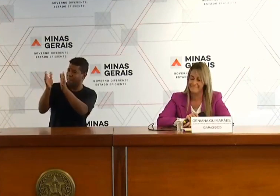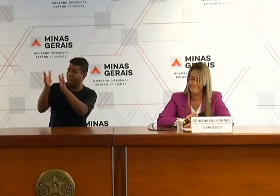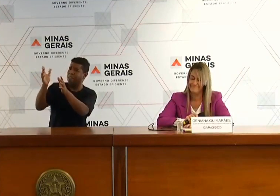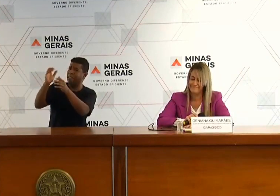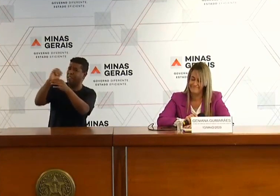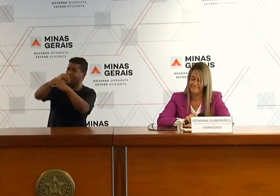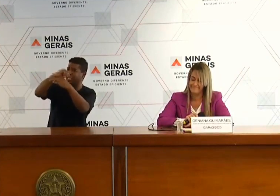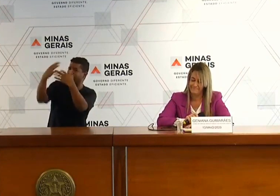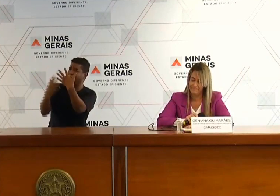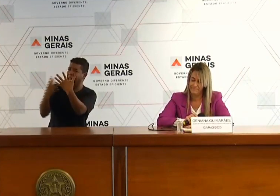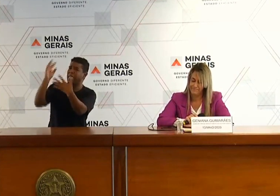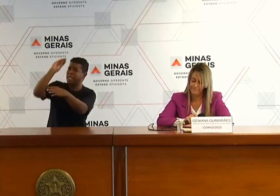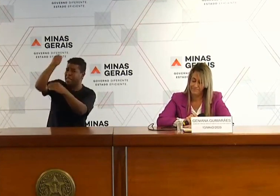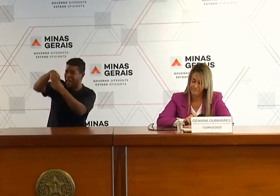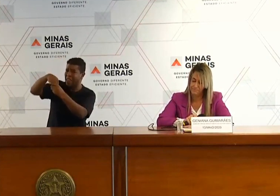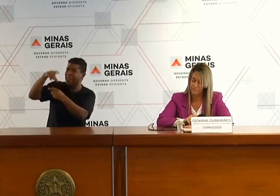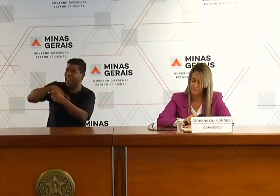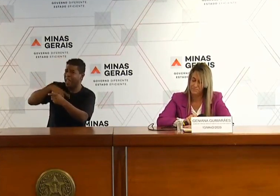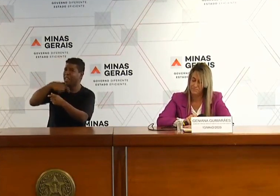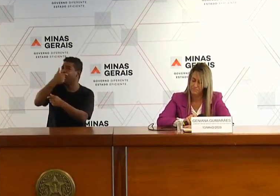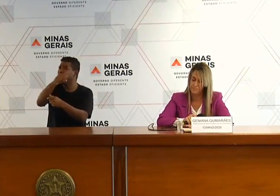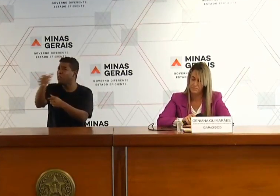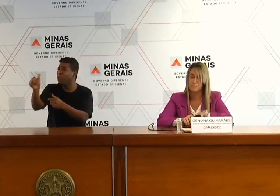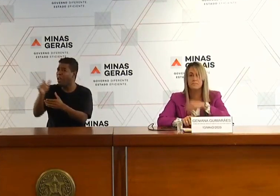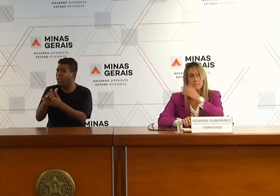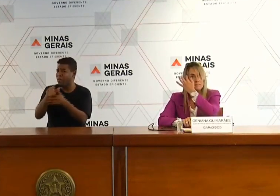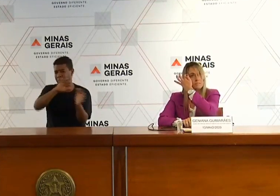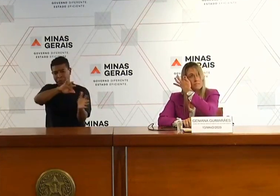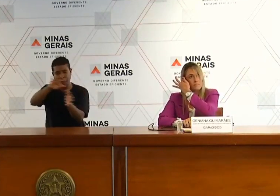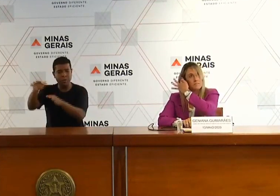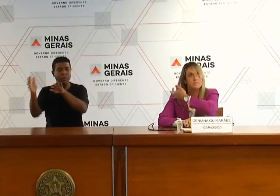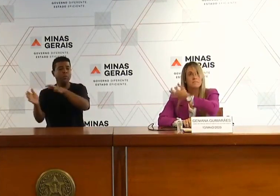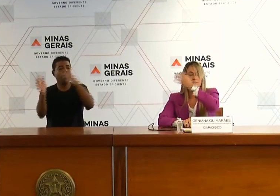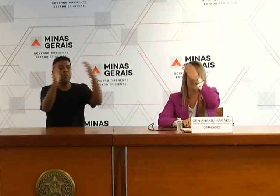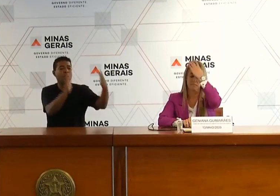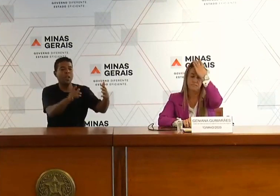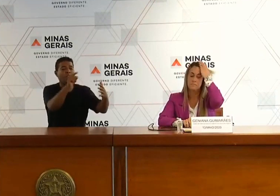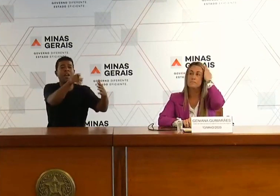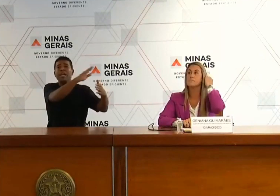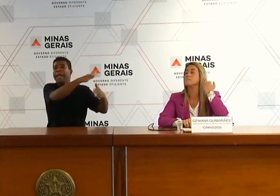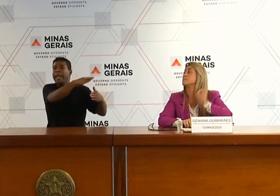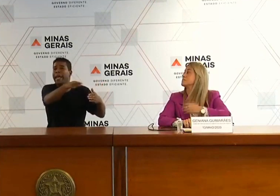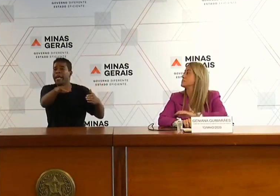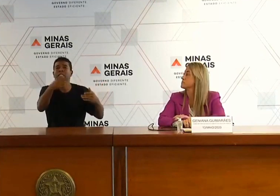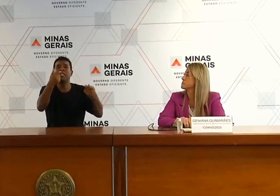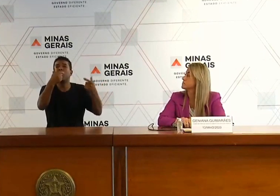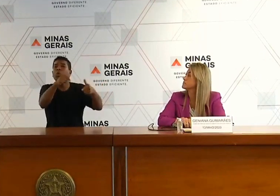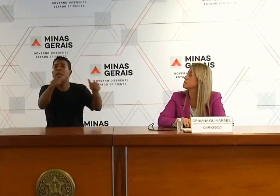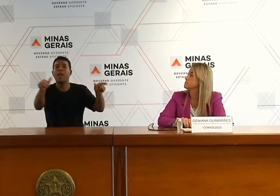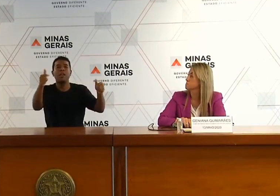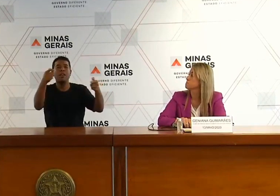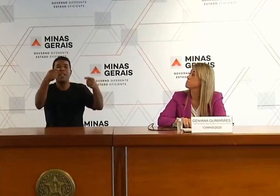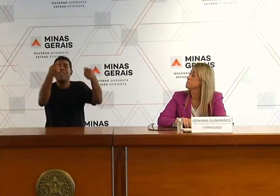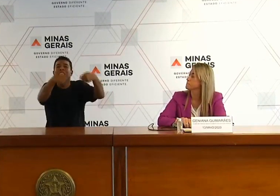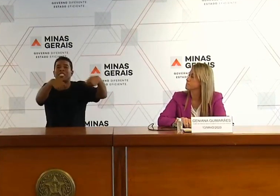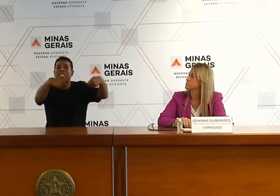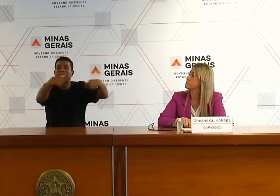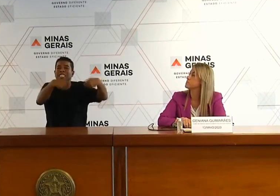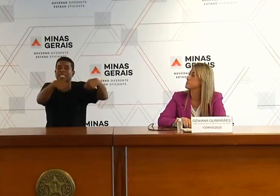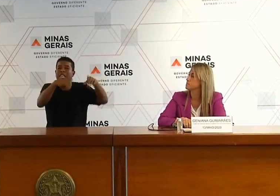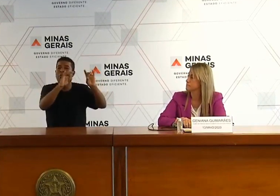E também para as crianças que não possuem necessidades especiais? O governo não acha que ficará uma